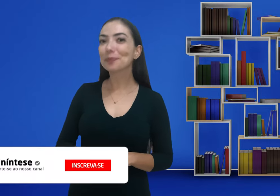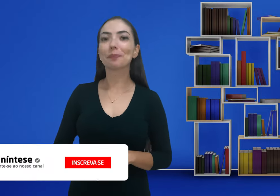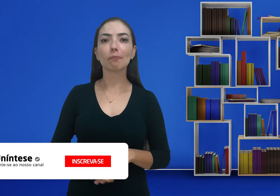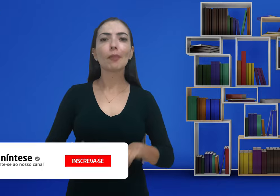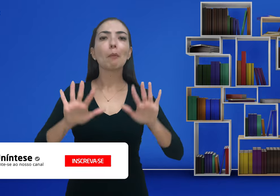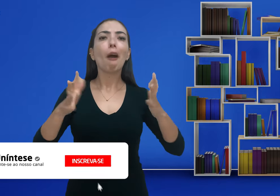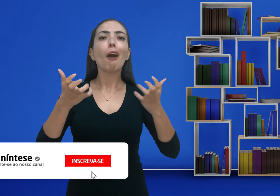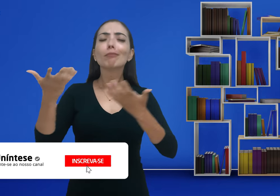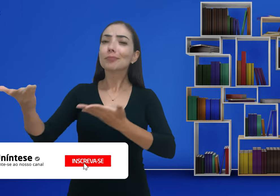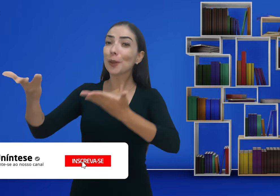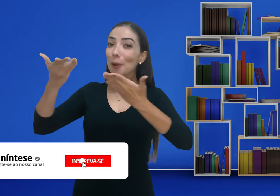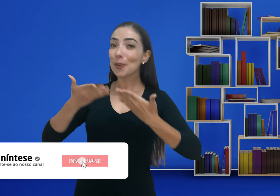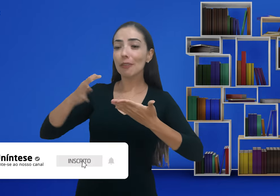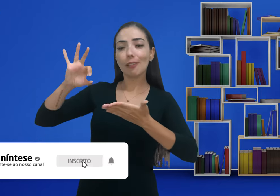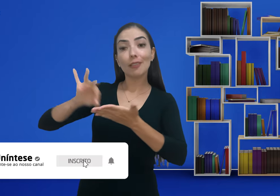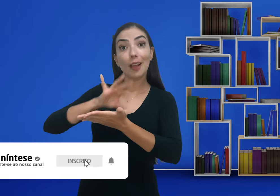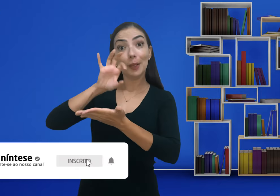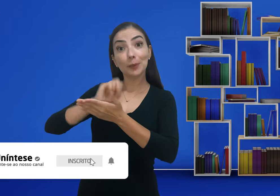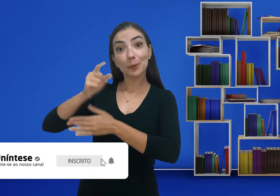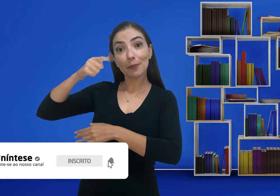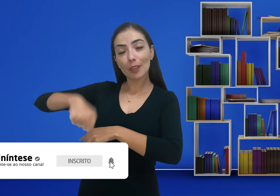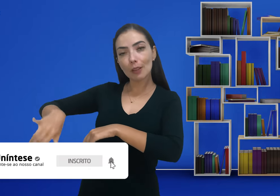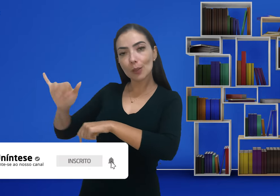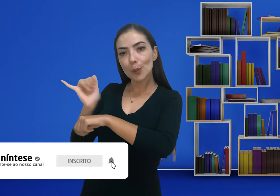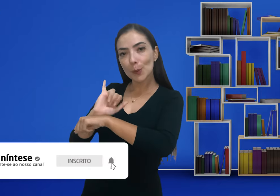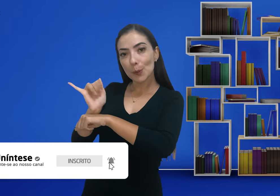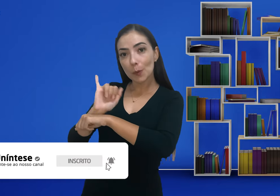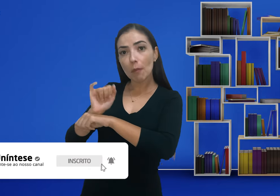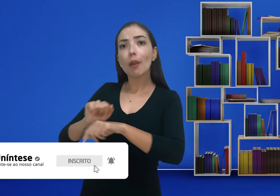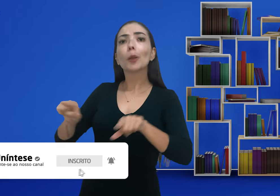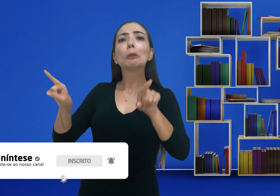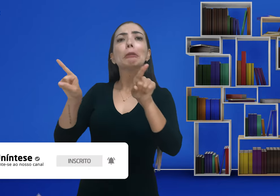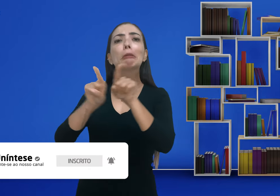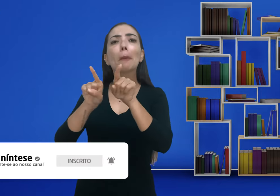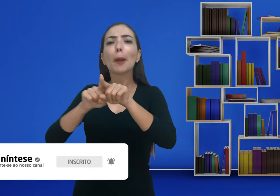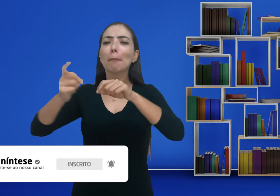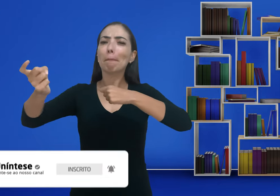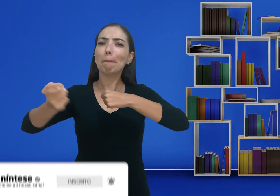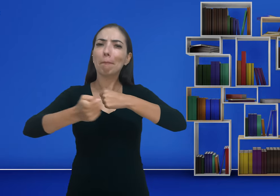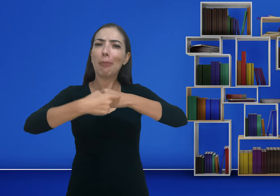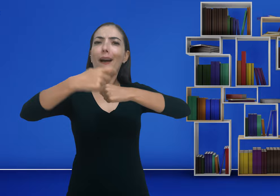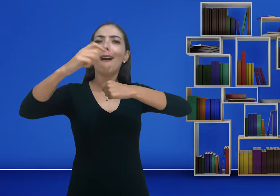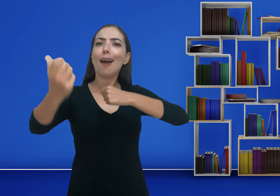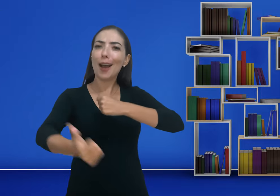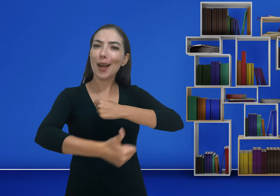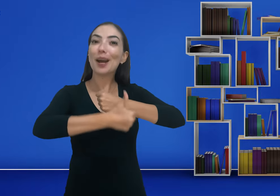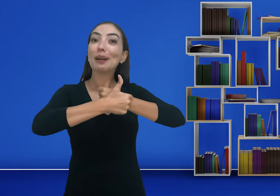Mas agora eu convido todos vocês a se inscreverem aqui no canal e a curtirem esse vídeo.